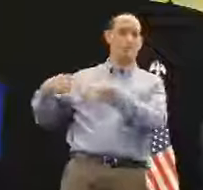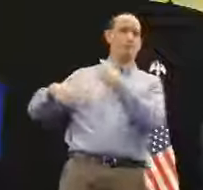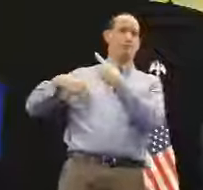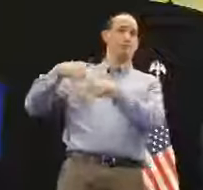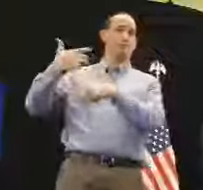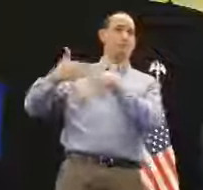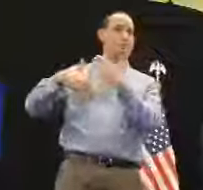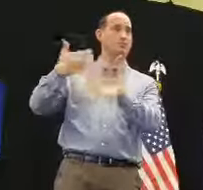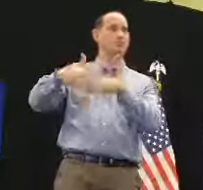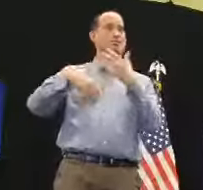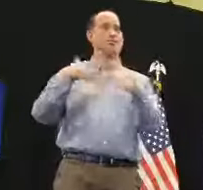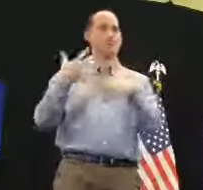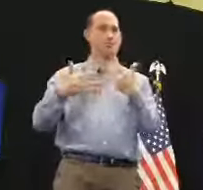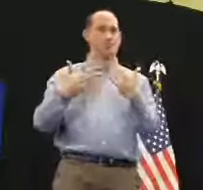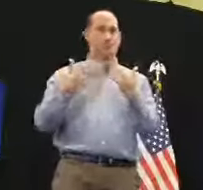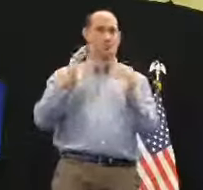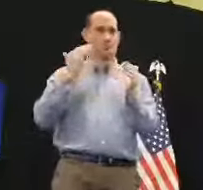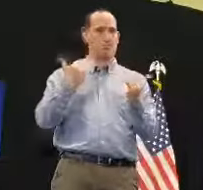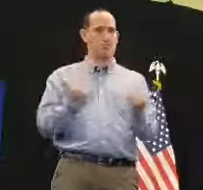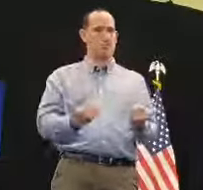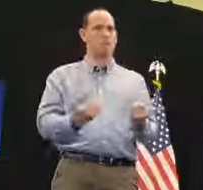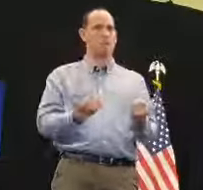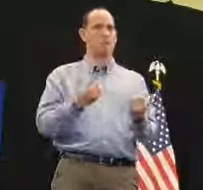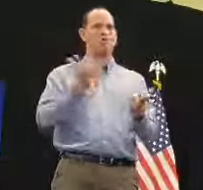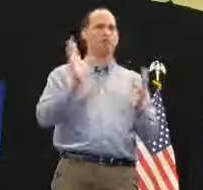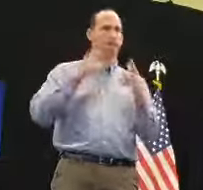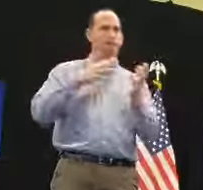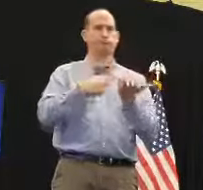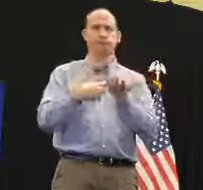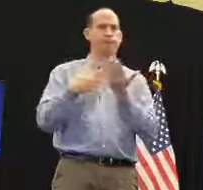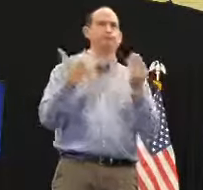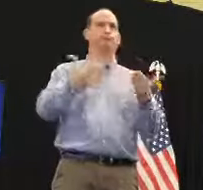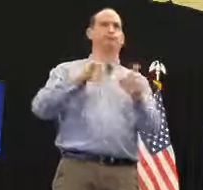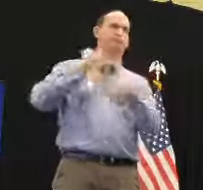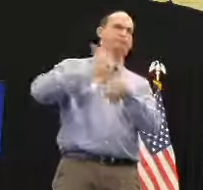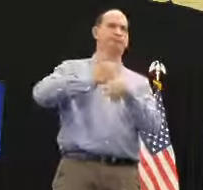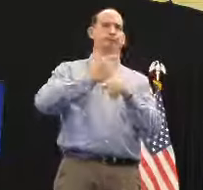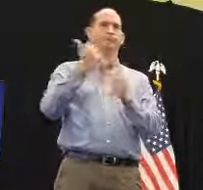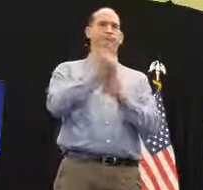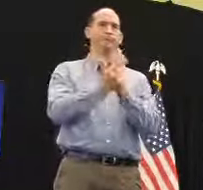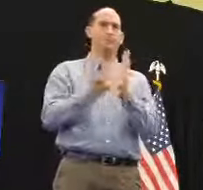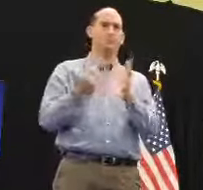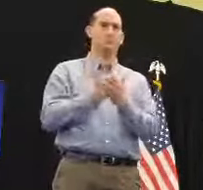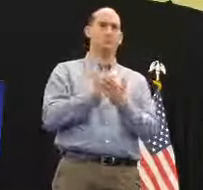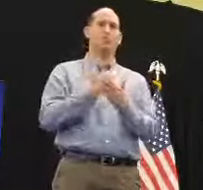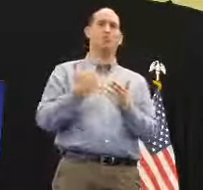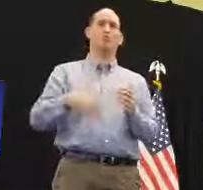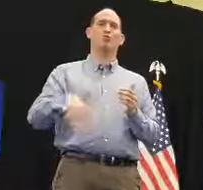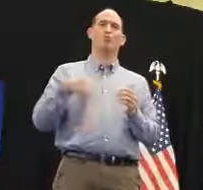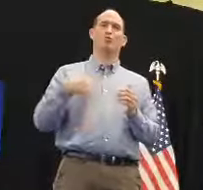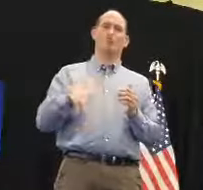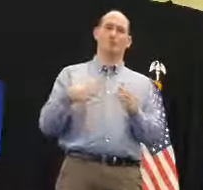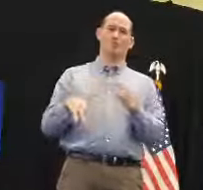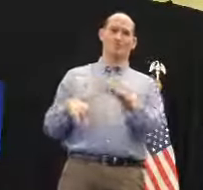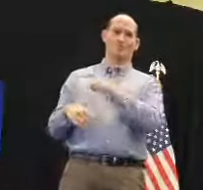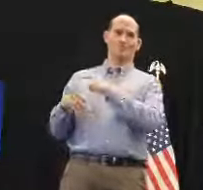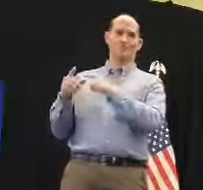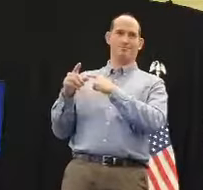de enfermería, pero también, como muy bien dice la compañera Ana Cristina, Presidenta del Colegio,